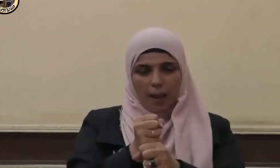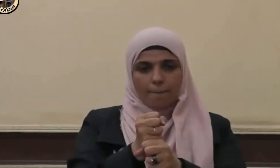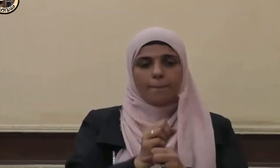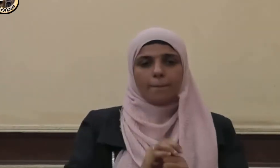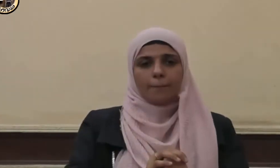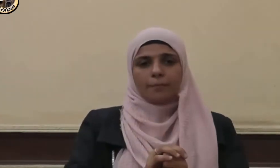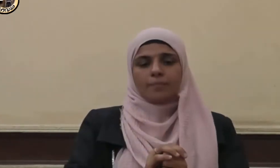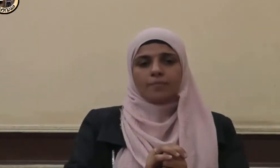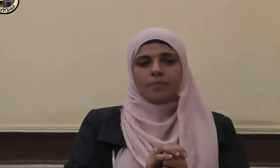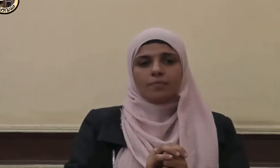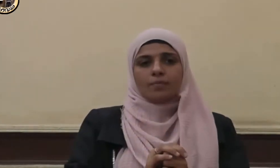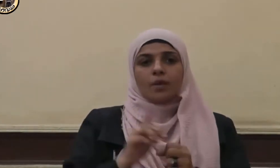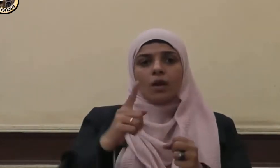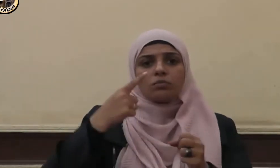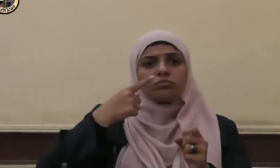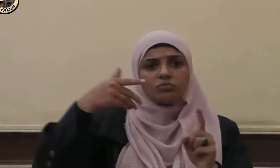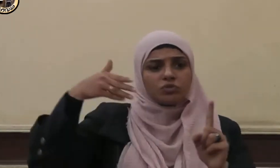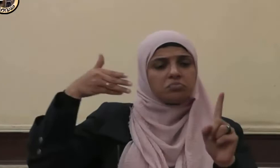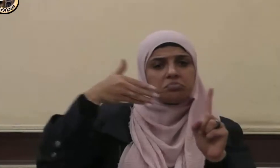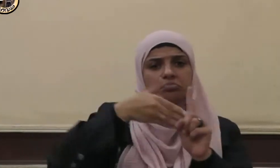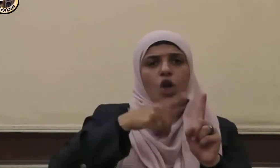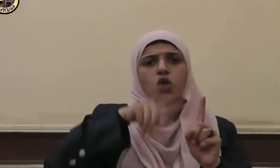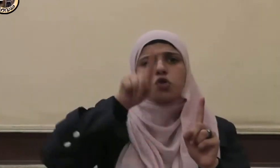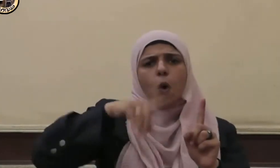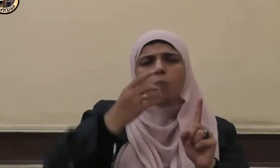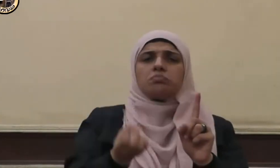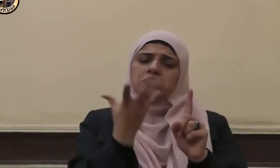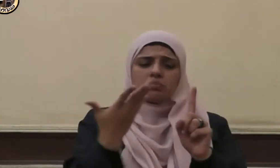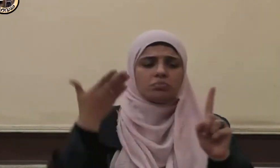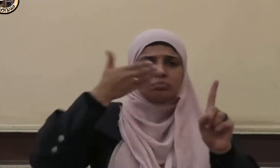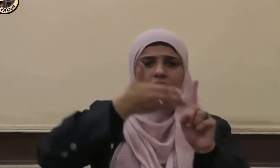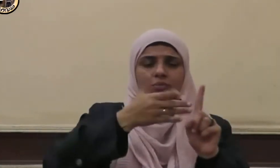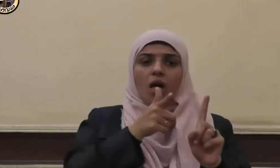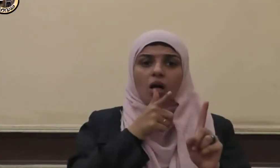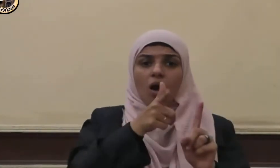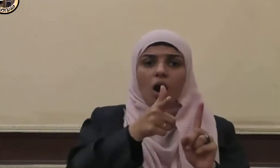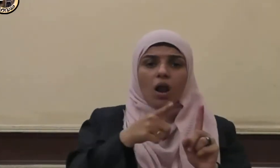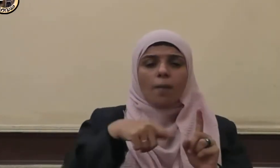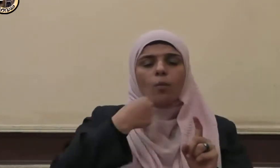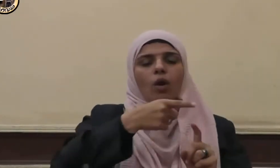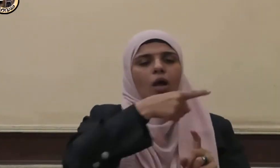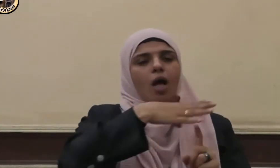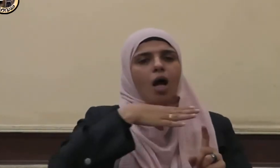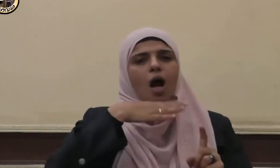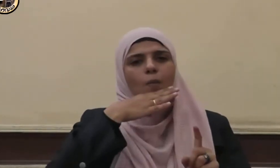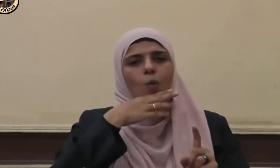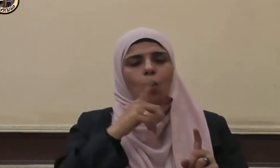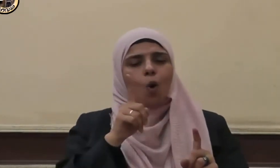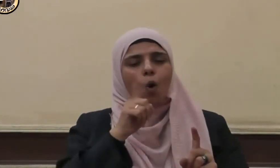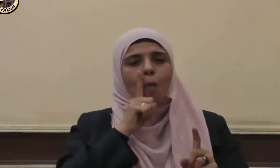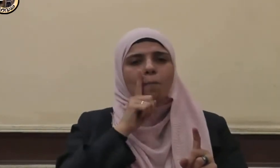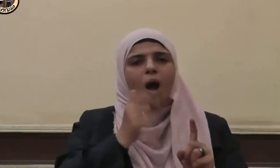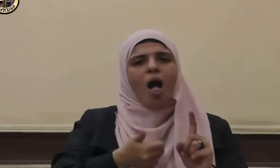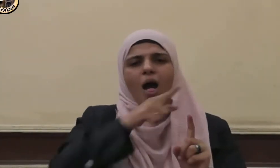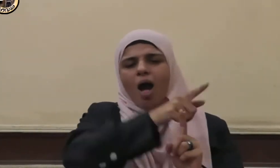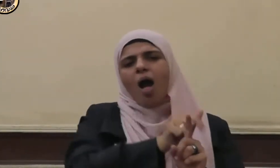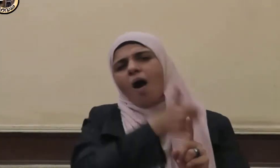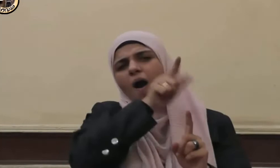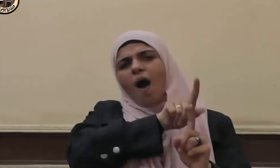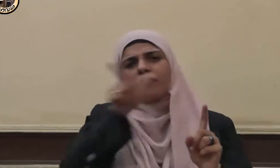عاله يوما فقال بأبن أنت وأمي يا رسول الله أي